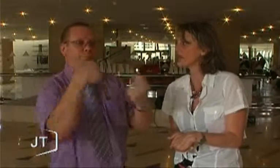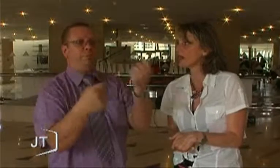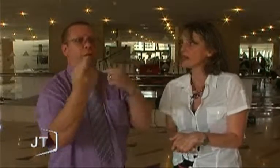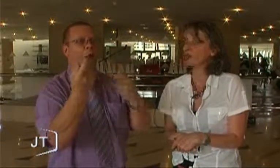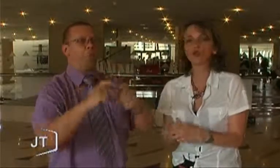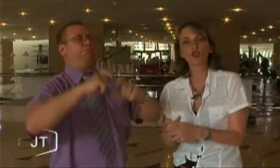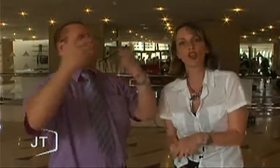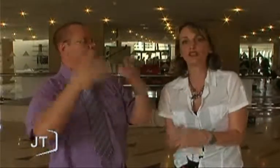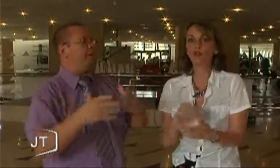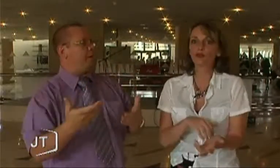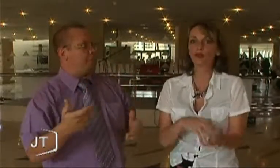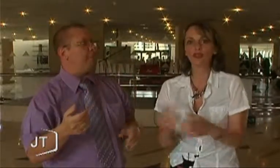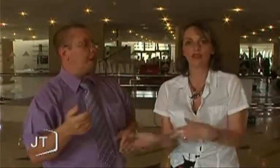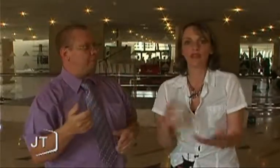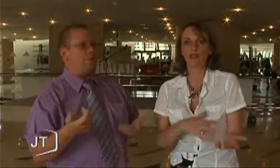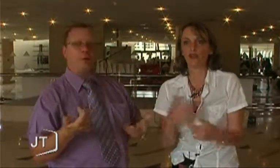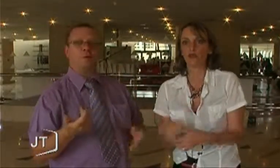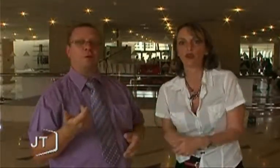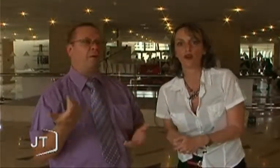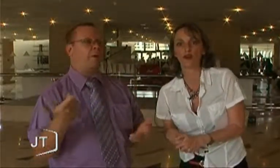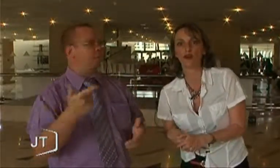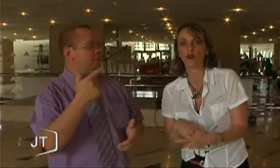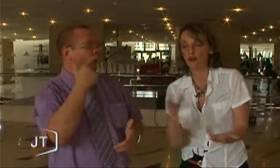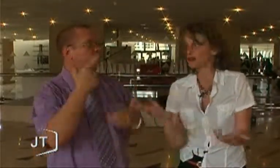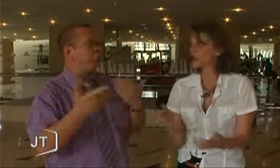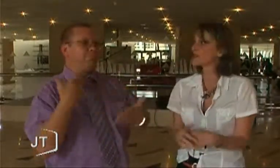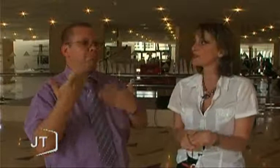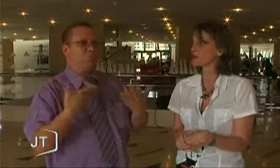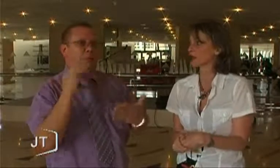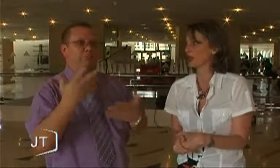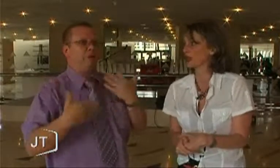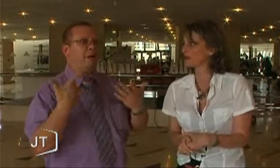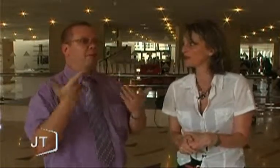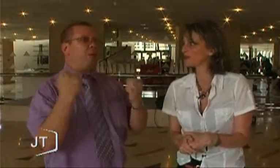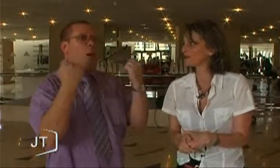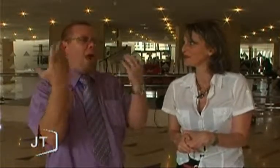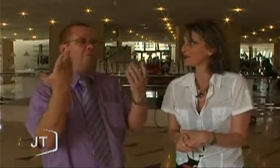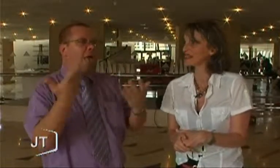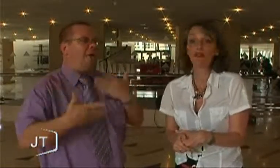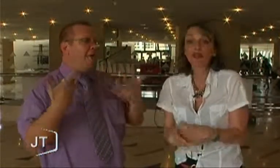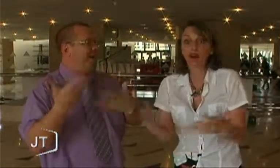Il y a beaucoup de jeunes, nouveaux qui viennent d'autres horizons. C'est la victoire.